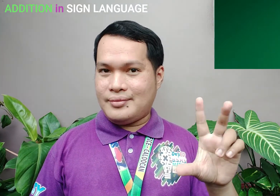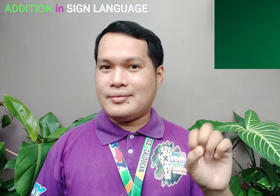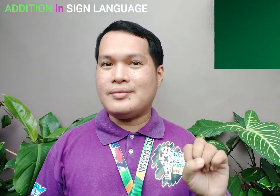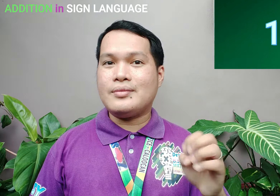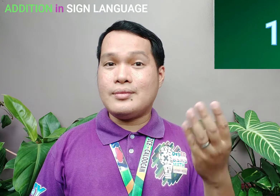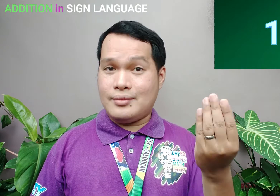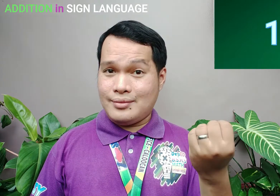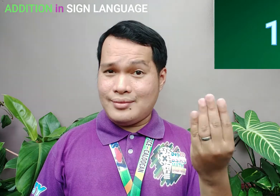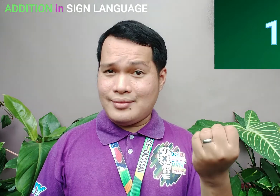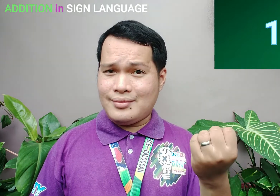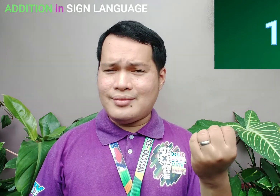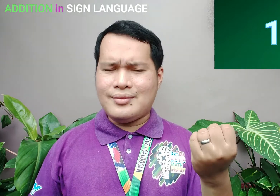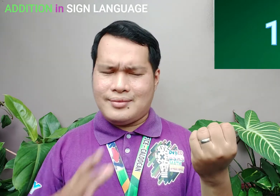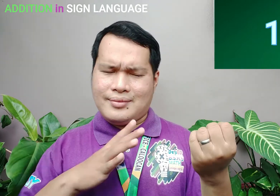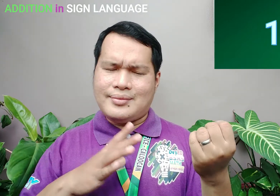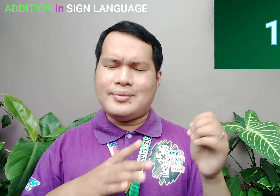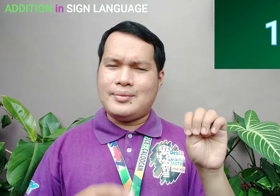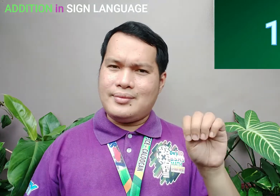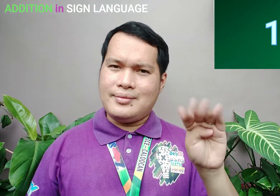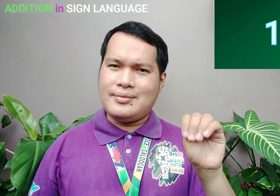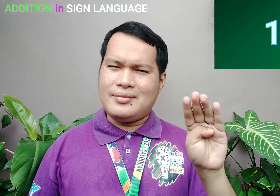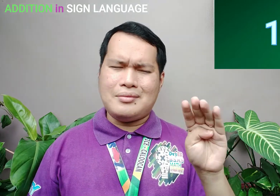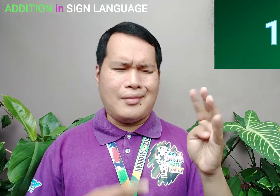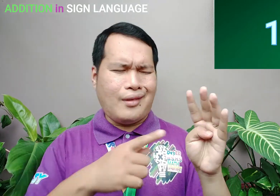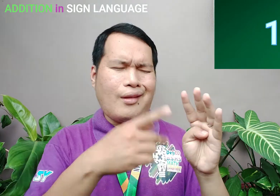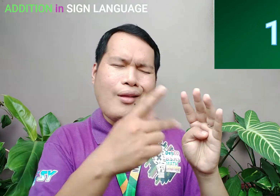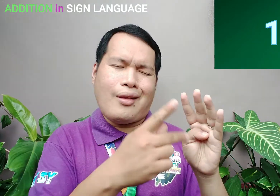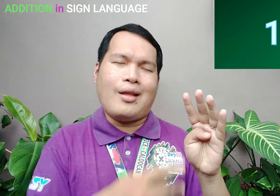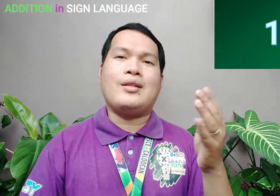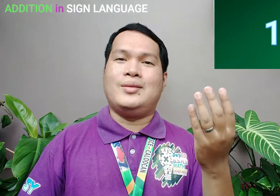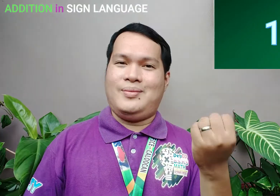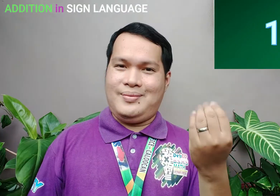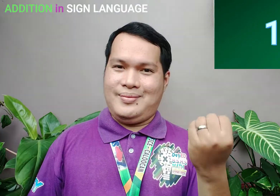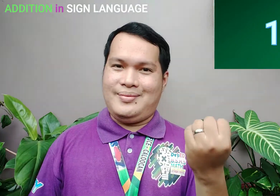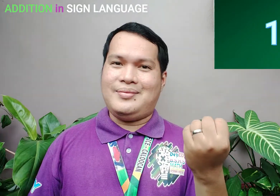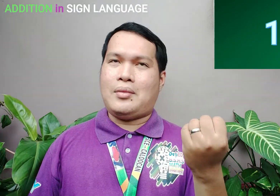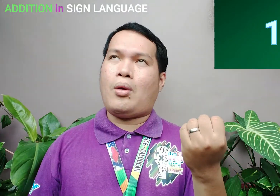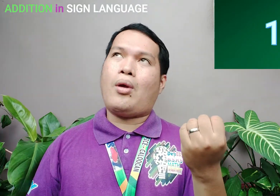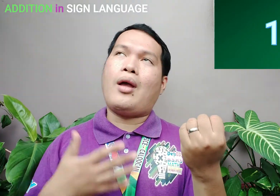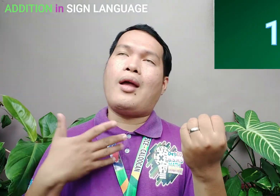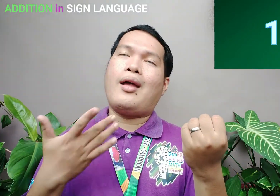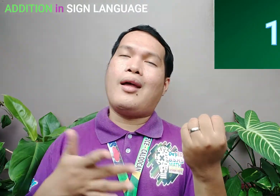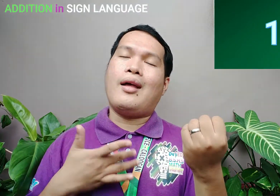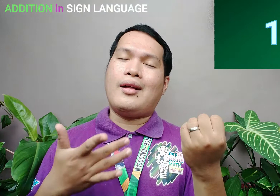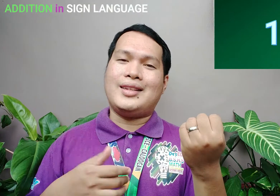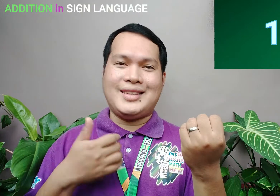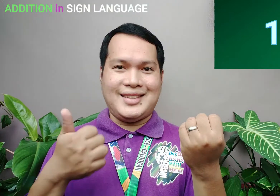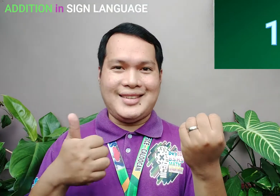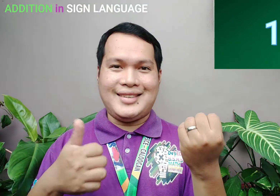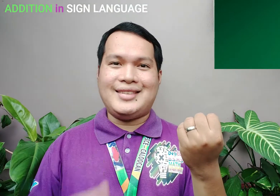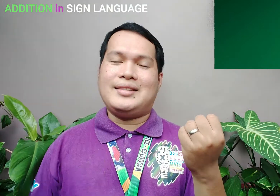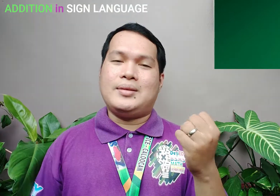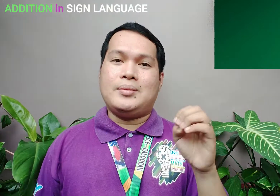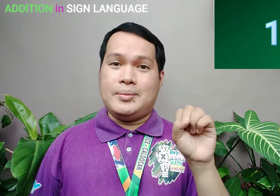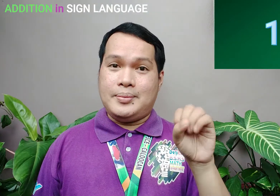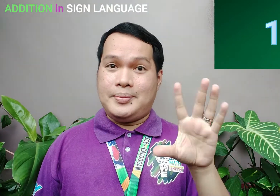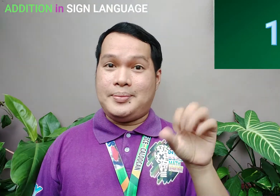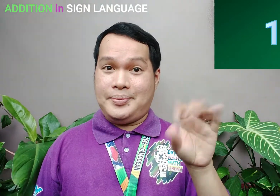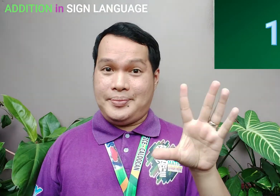14 Ayos lang naman ang 14 paharap O kaya 14 Pagpunta sa'yo Komportable 15